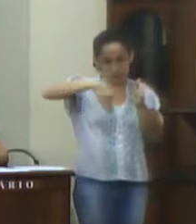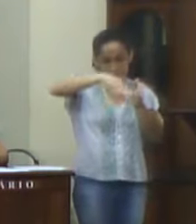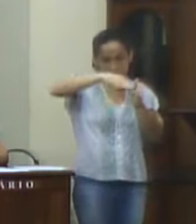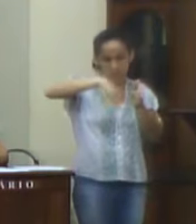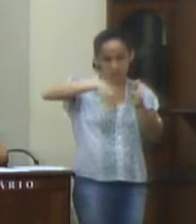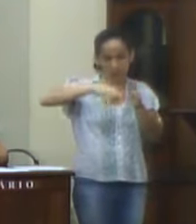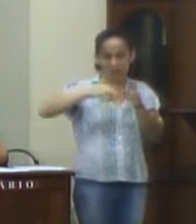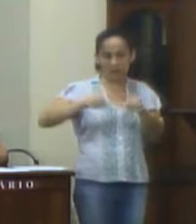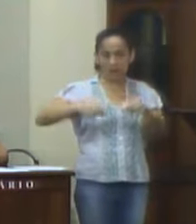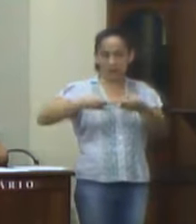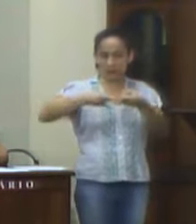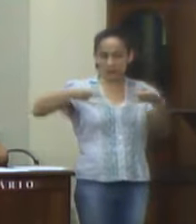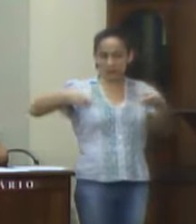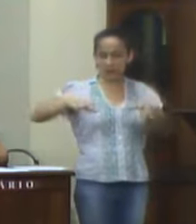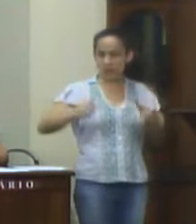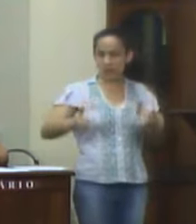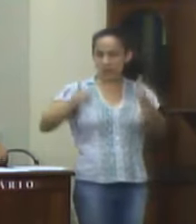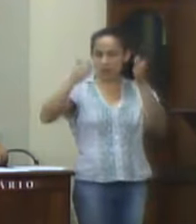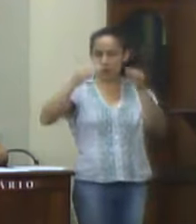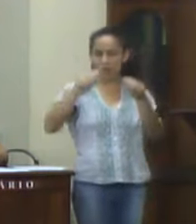localizada na rua do Rosendo, no centro do município.